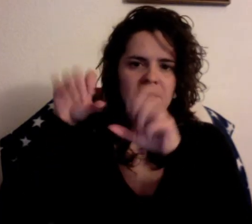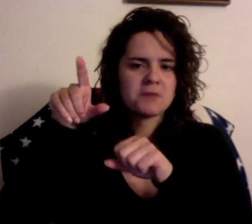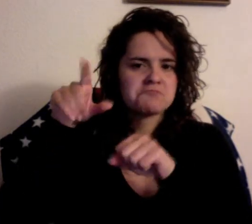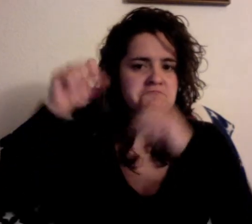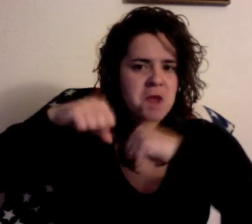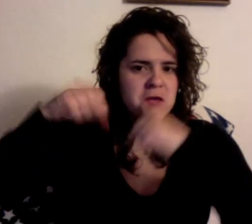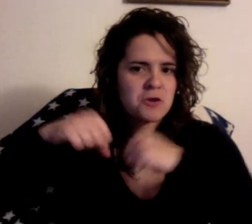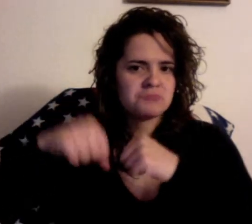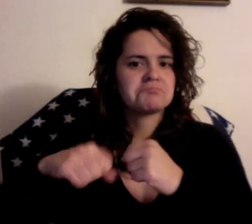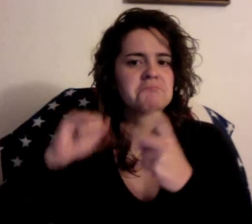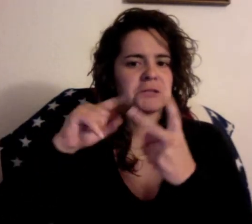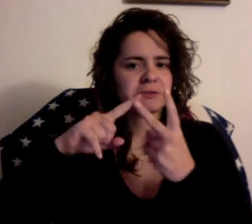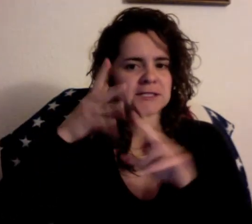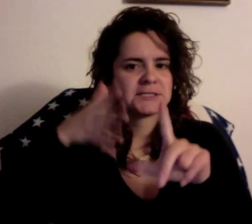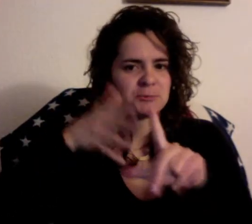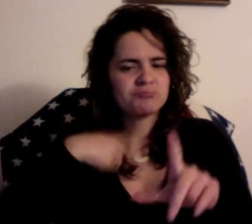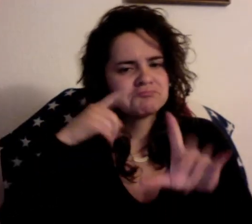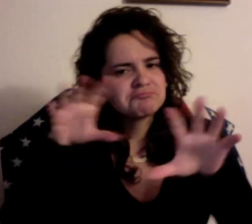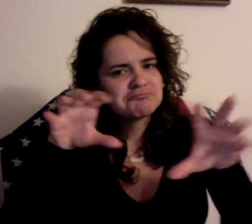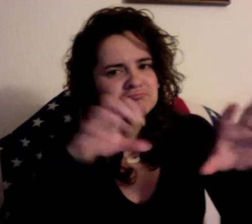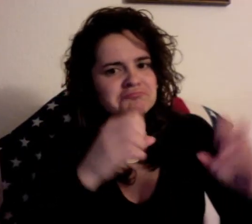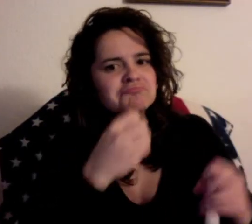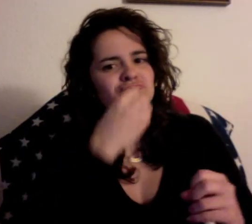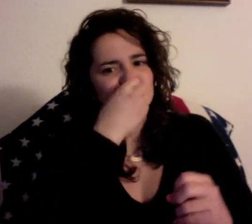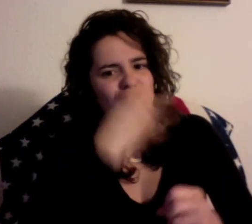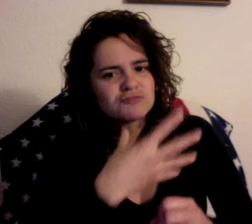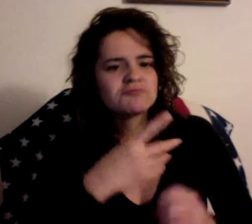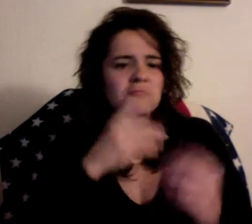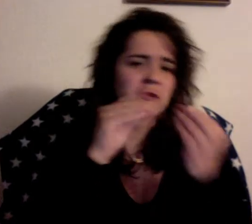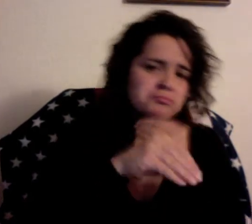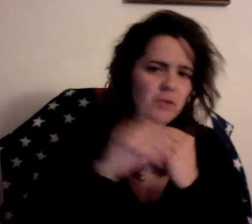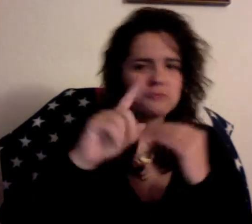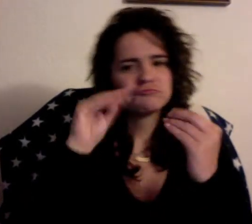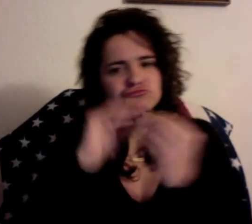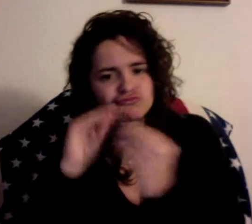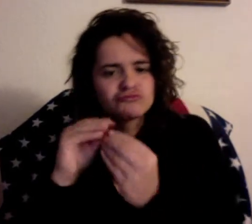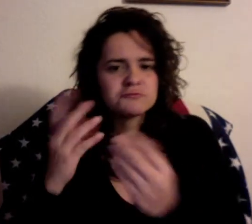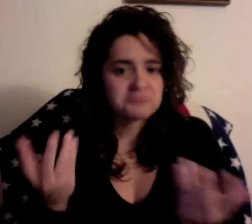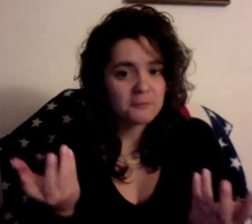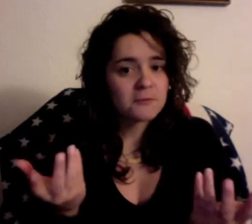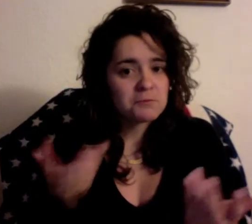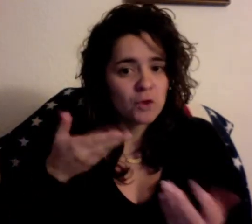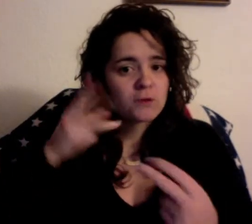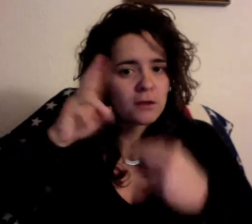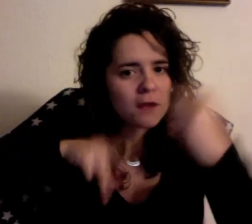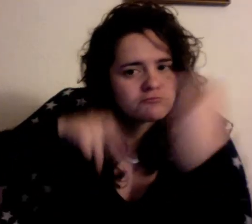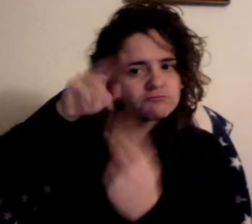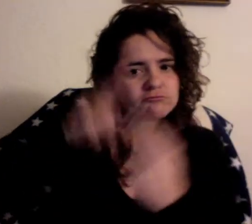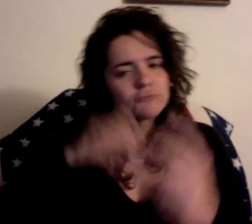No se la chupamos en la primera cita. Sí, vale. Y no nos los tiramos. Ni de coña. El libro de Collie de los consejos que nadie